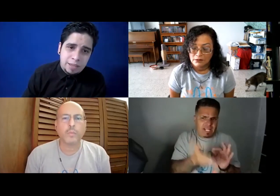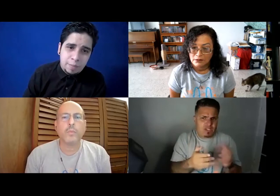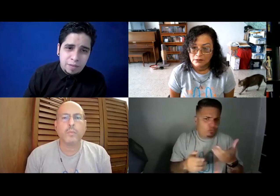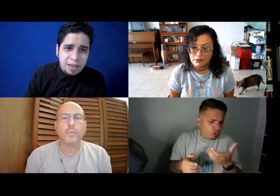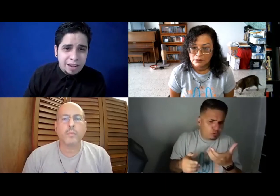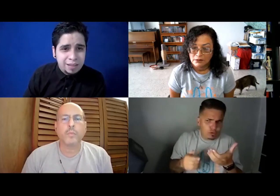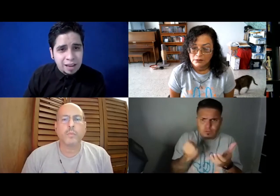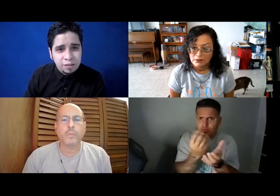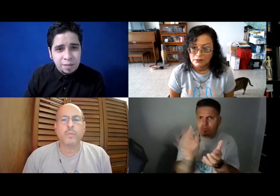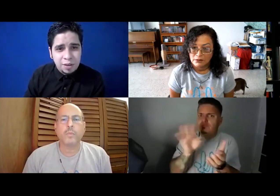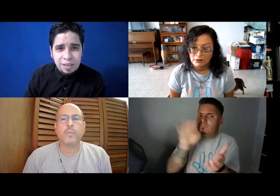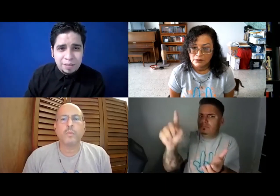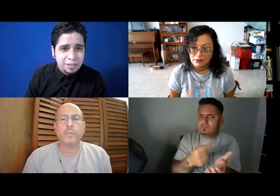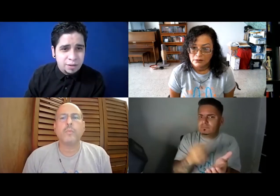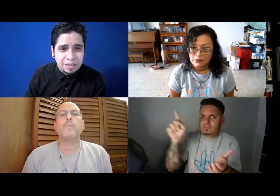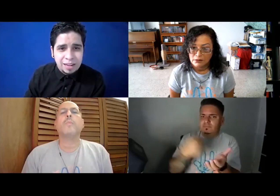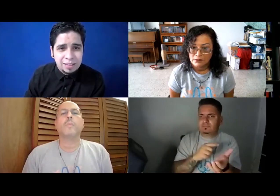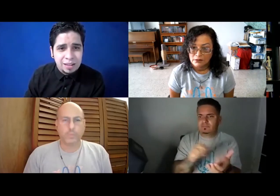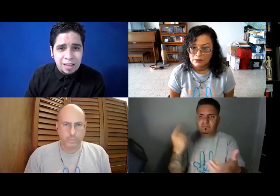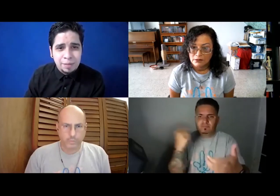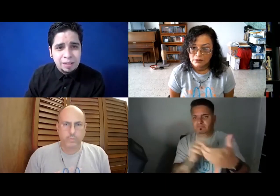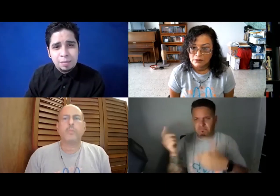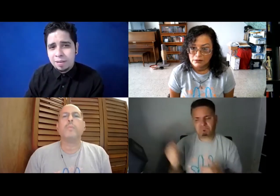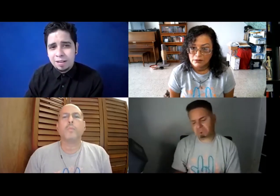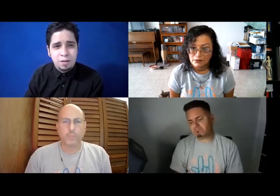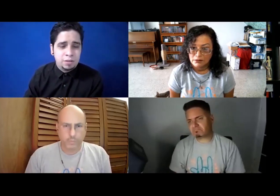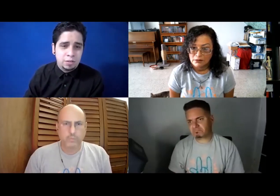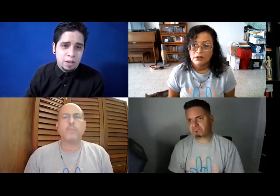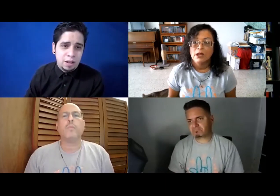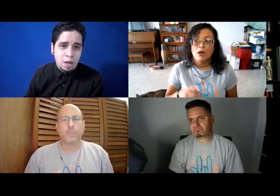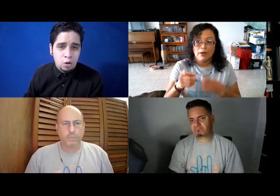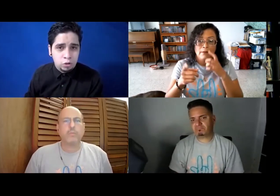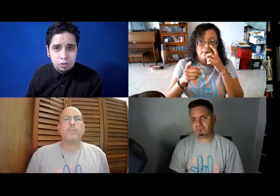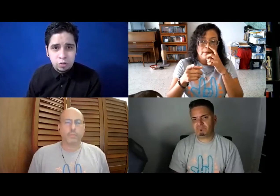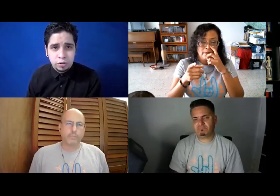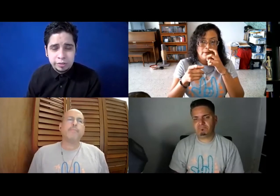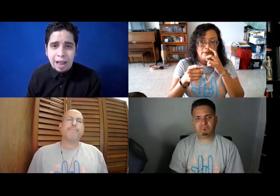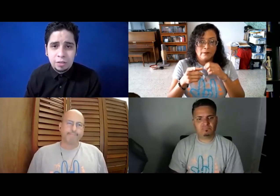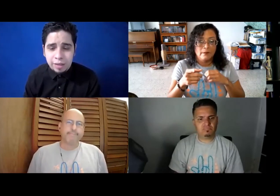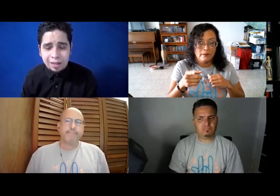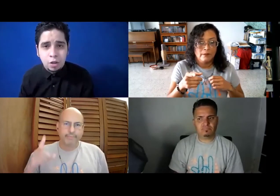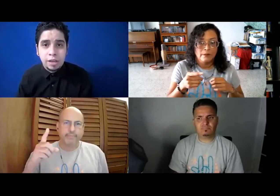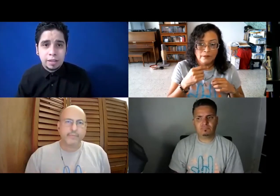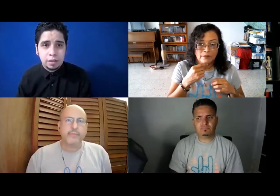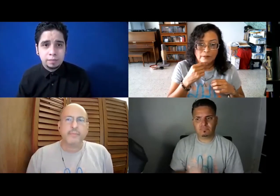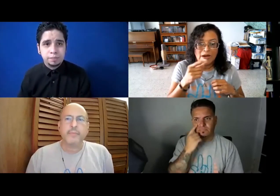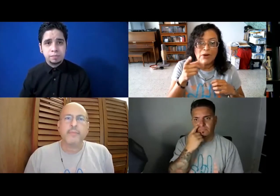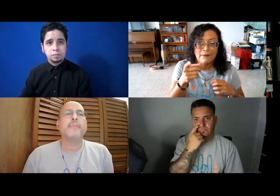se puede usar VRS y hay un servicio de interpretación y está el intérprete y interprete y la información de uno al lado a otro y eso ya la tecnología está. Vamos a